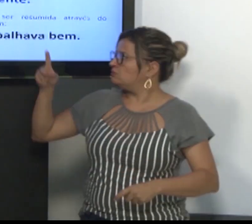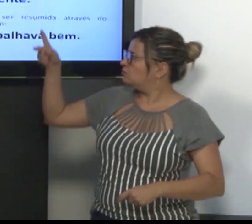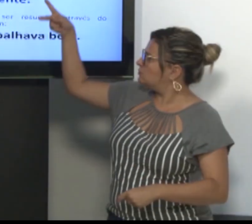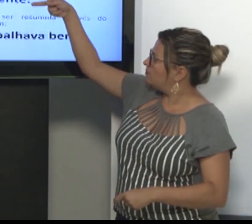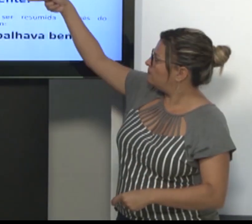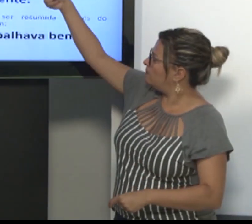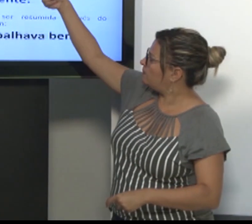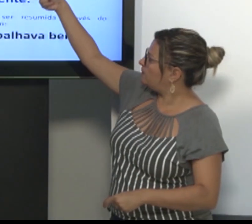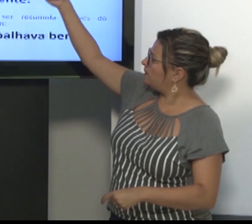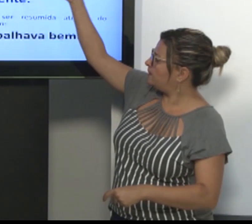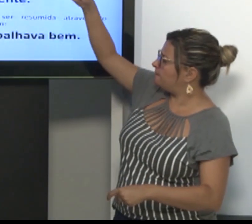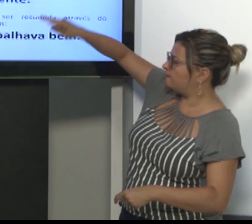exemplo claro.